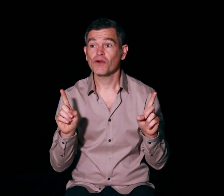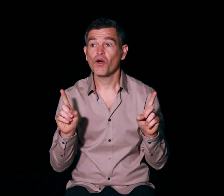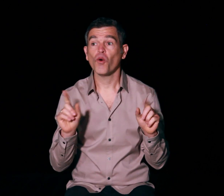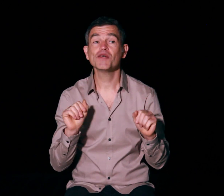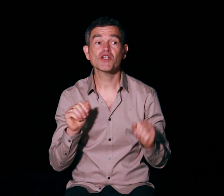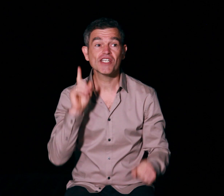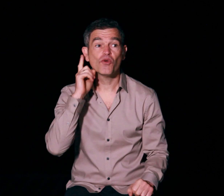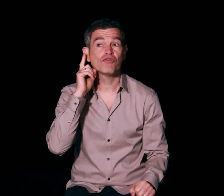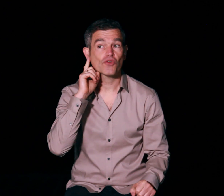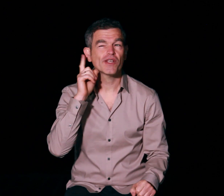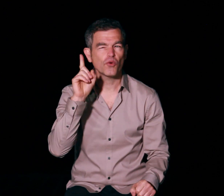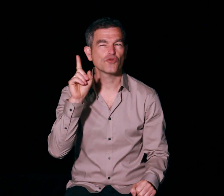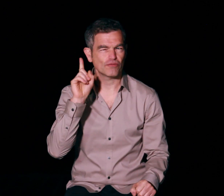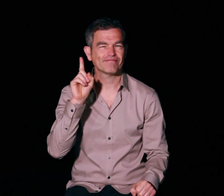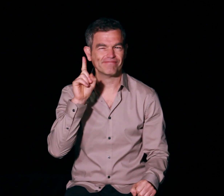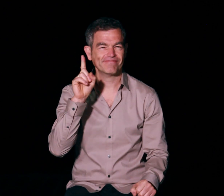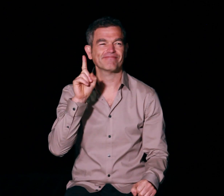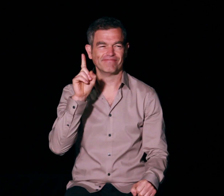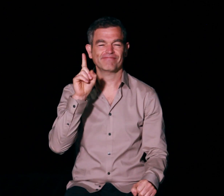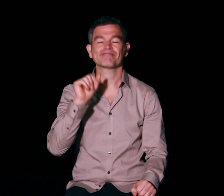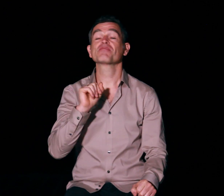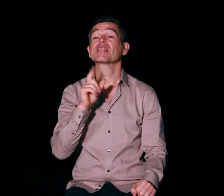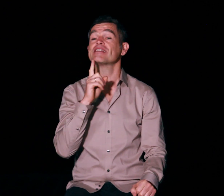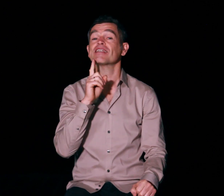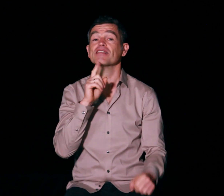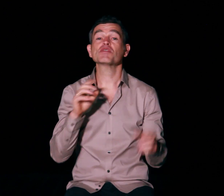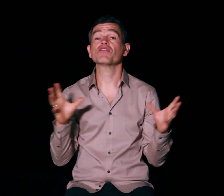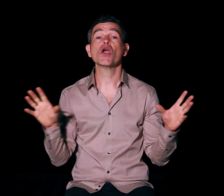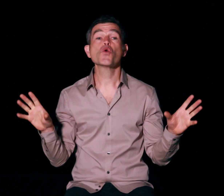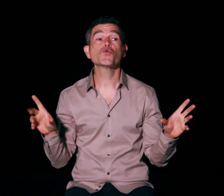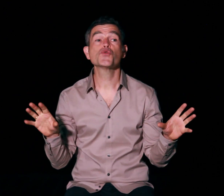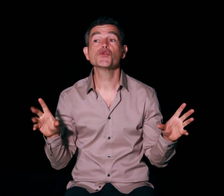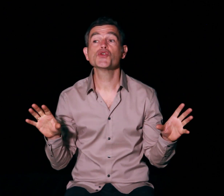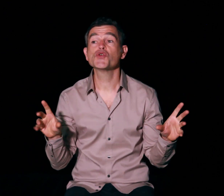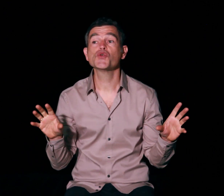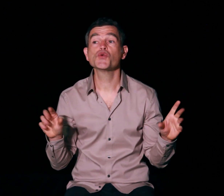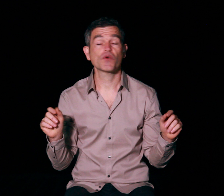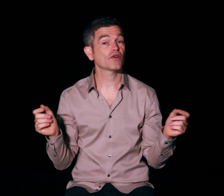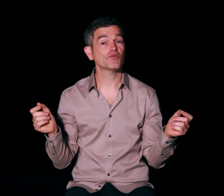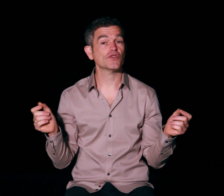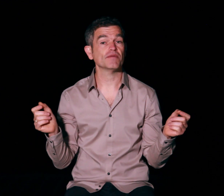on imagine le vent dans les roseaux c'est très simple ça fait comme ceci